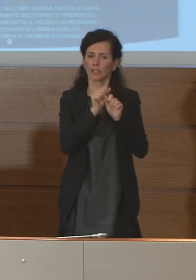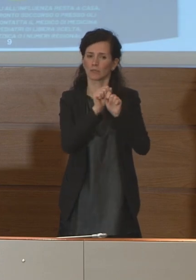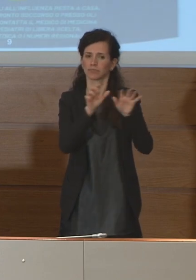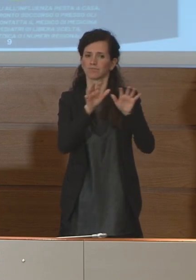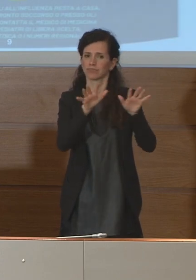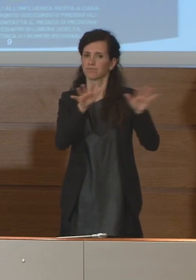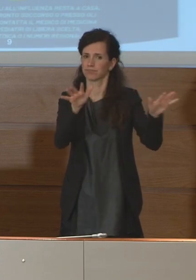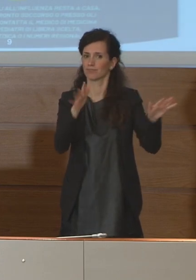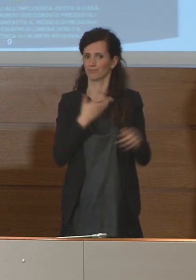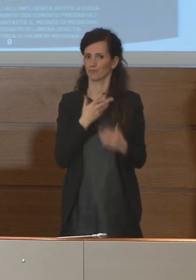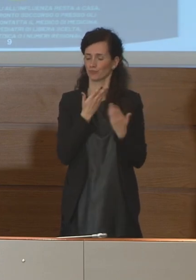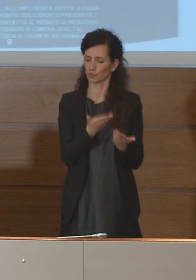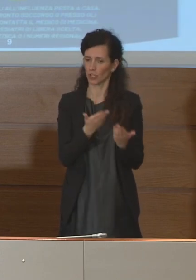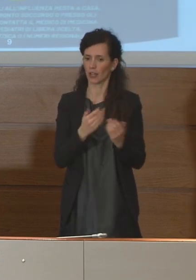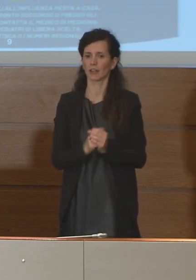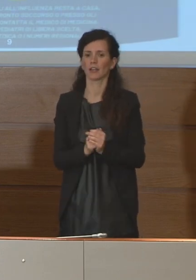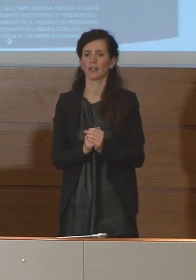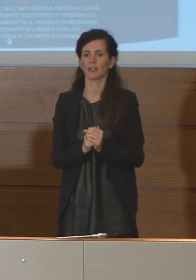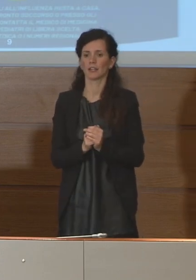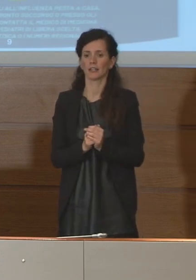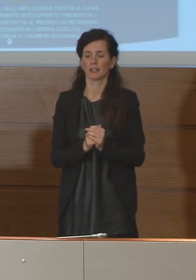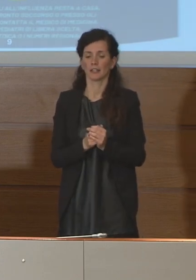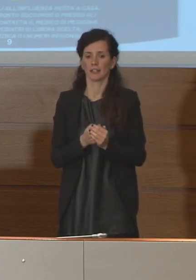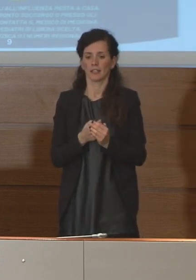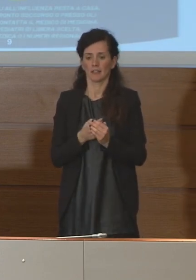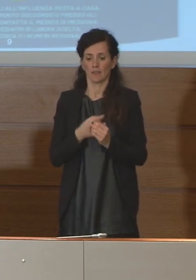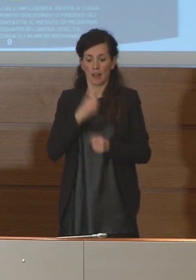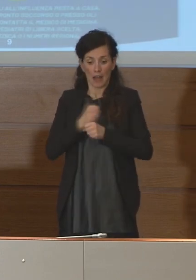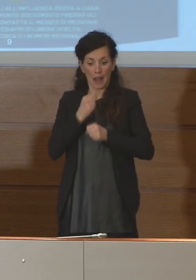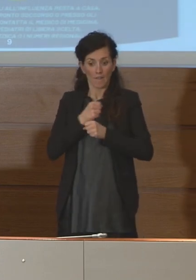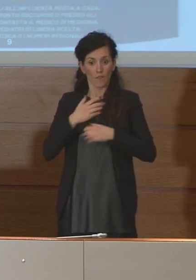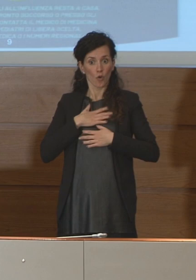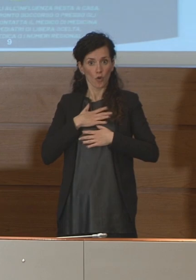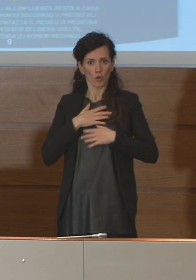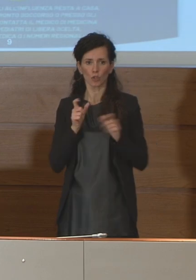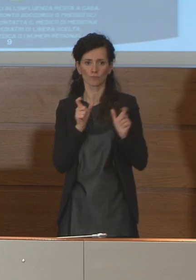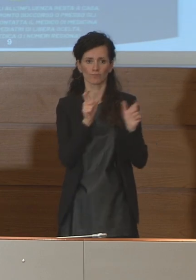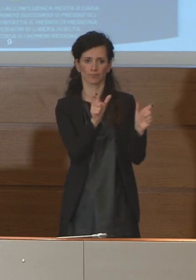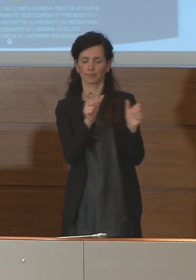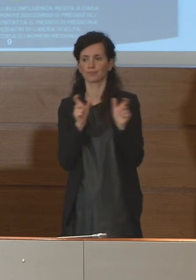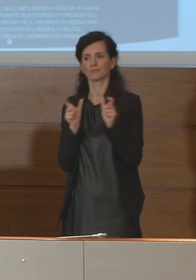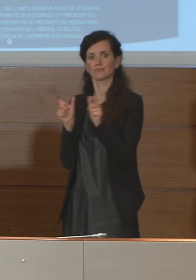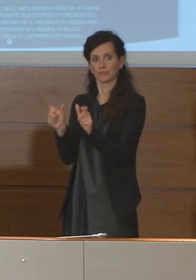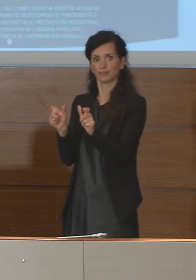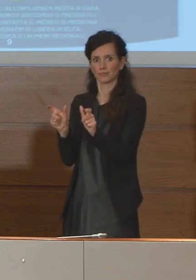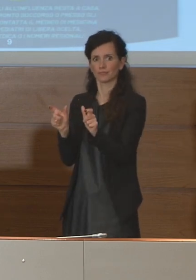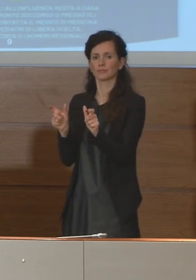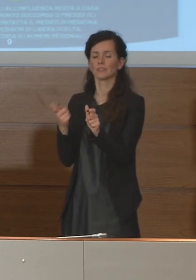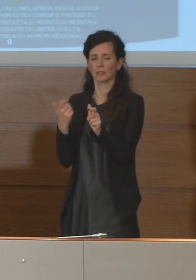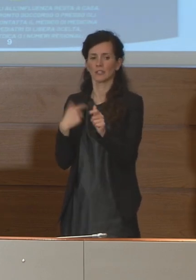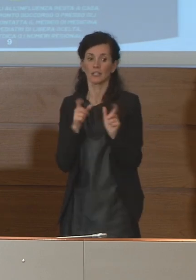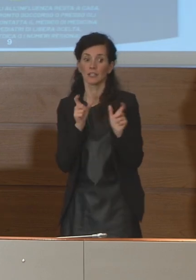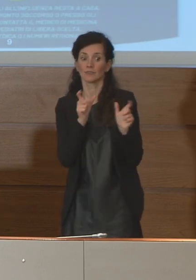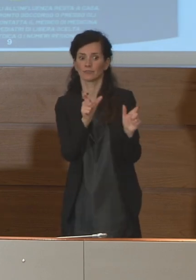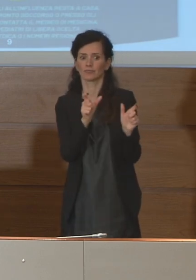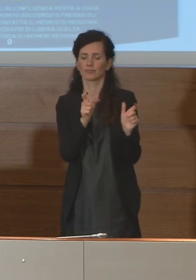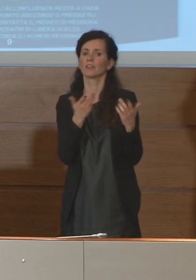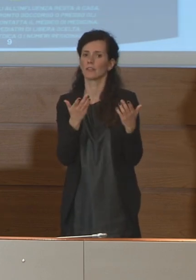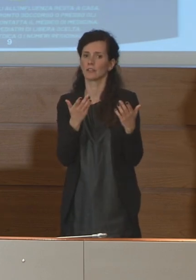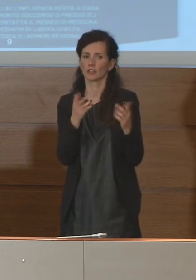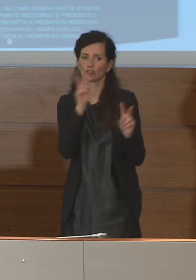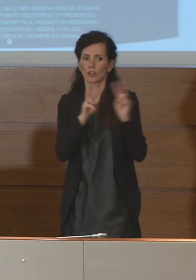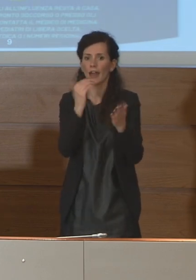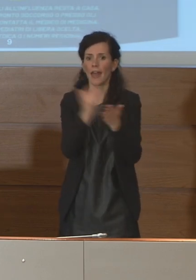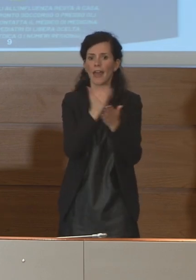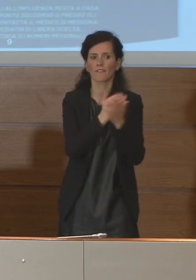questo lavoro di contenimento si basa sul fatto di andare progressivamente a contattare. Non dimentichiamo